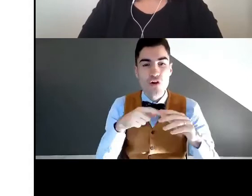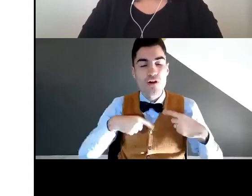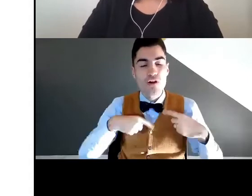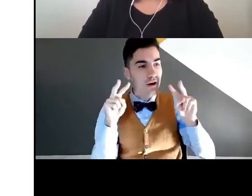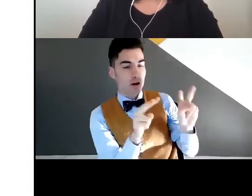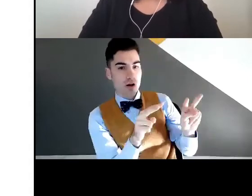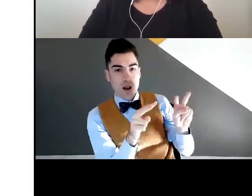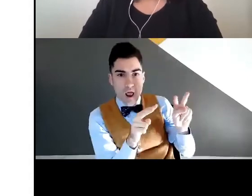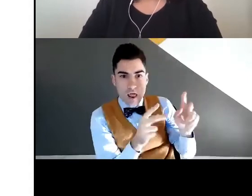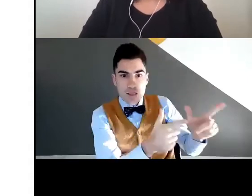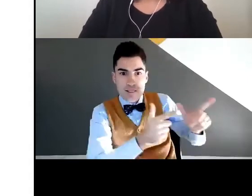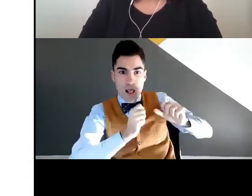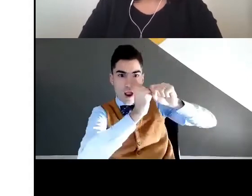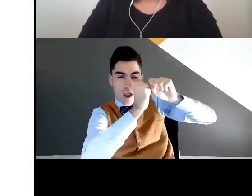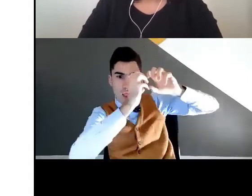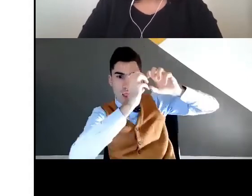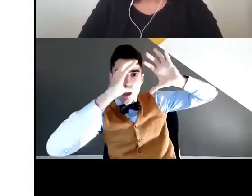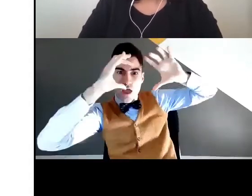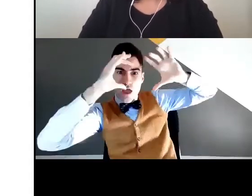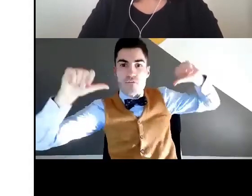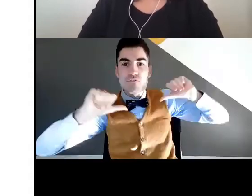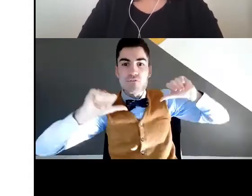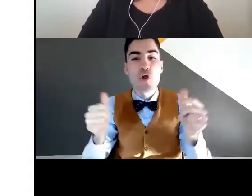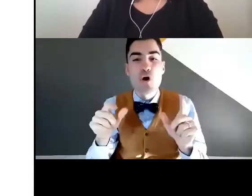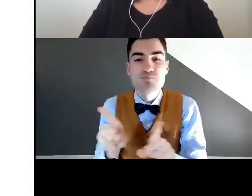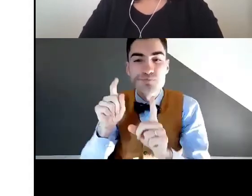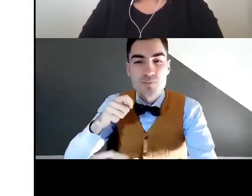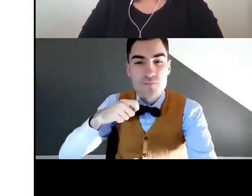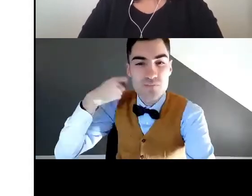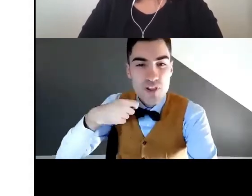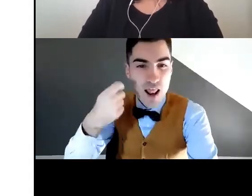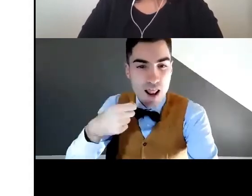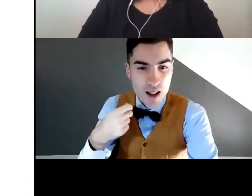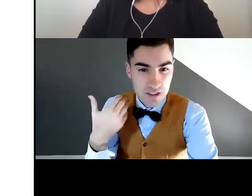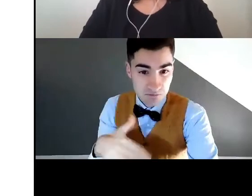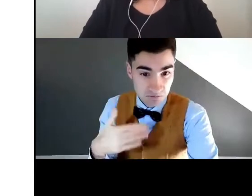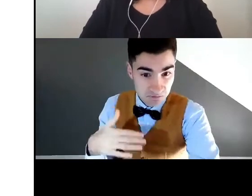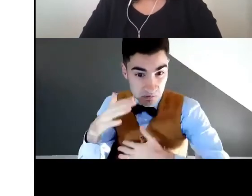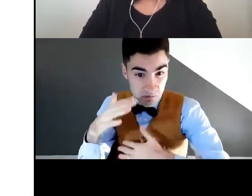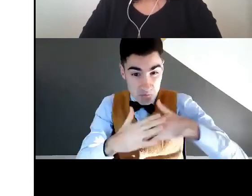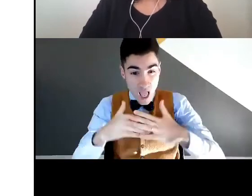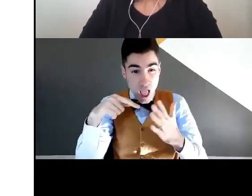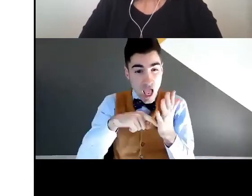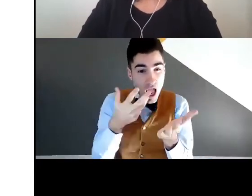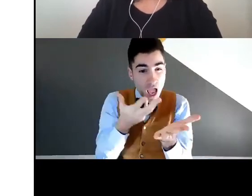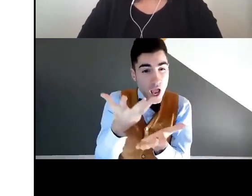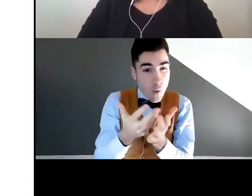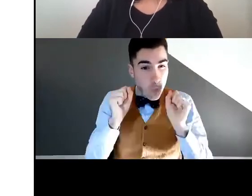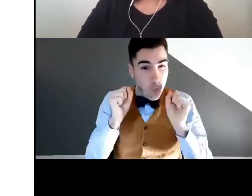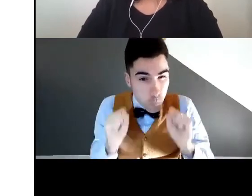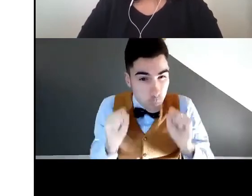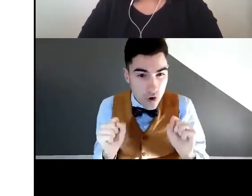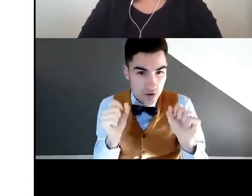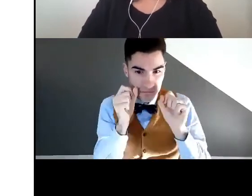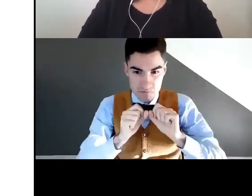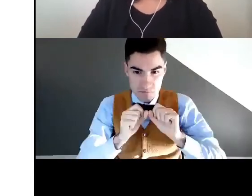Attraverso quest'arte noi possiamo raccontare e rivivere come se fossimo davanti a un film, rivivere le